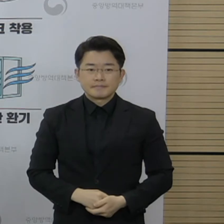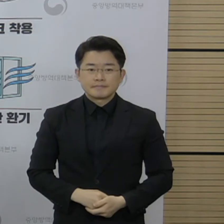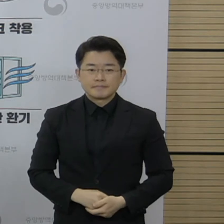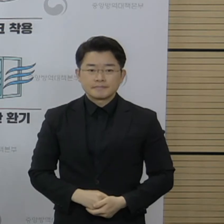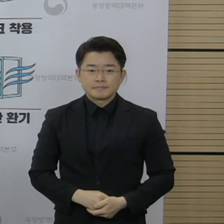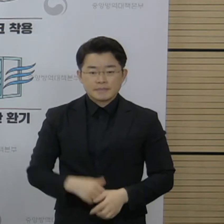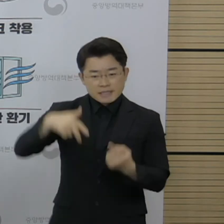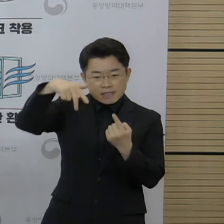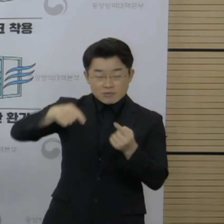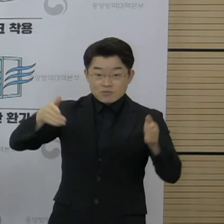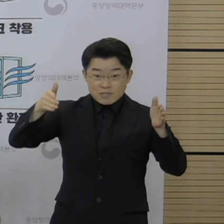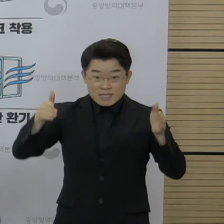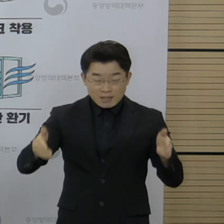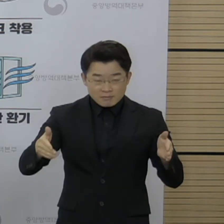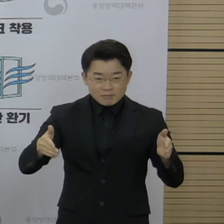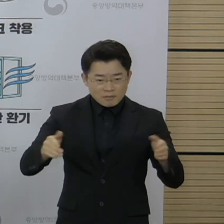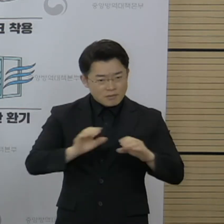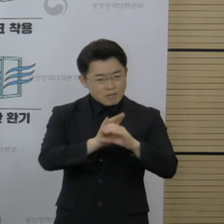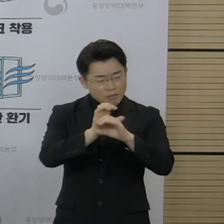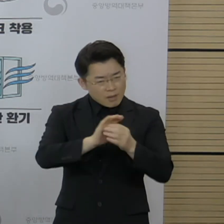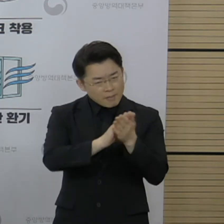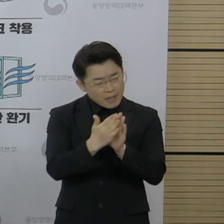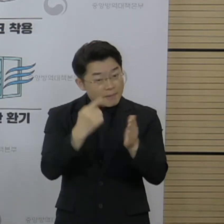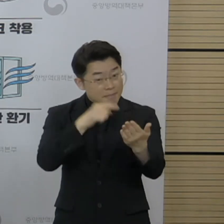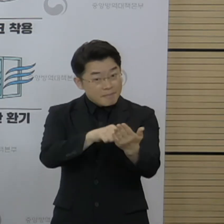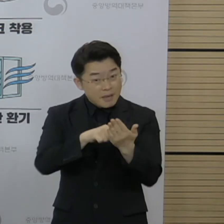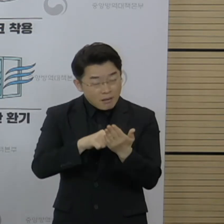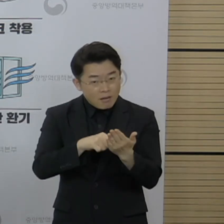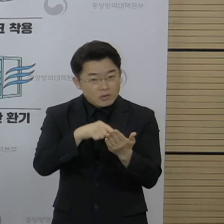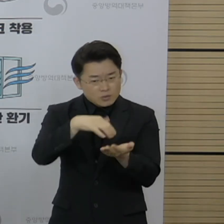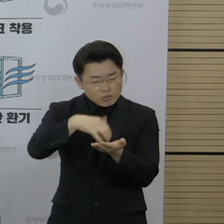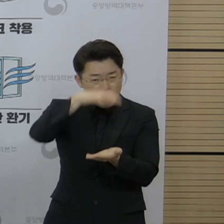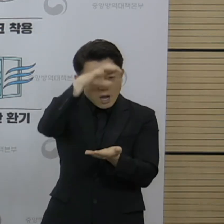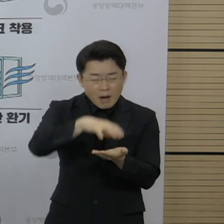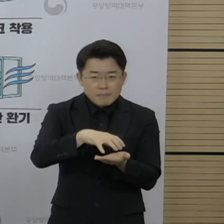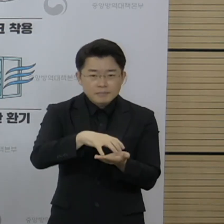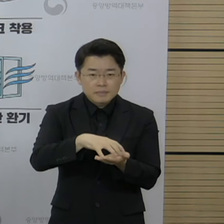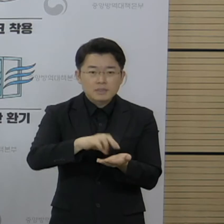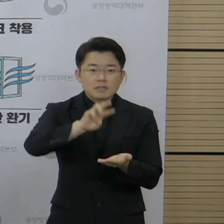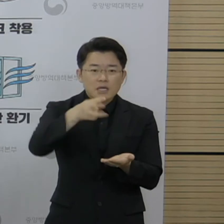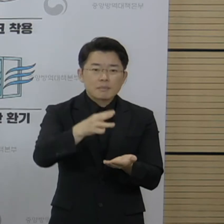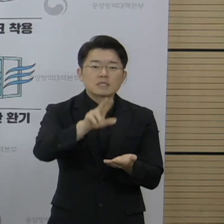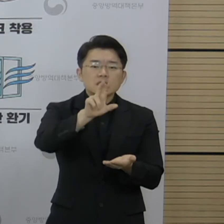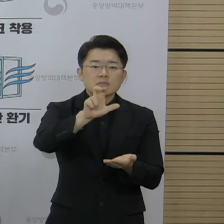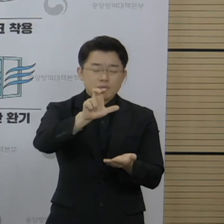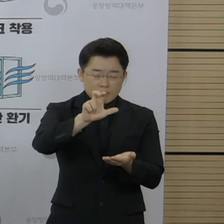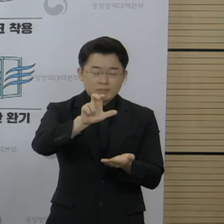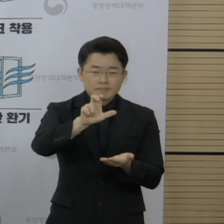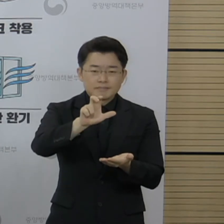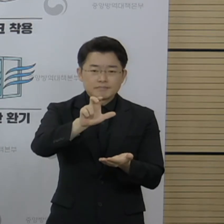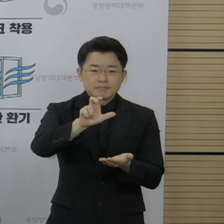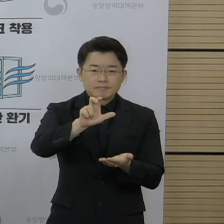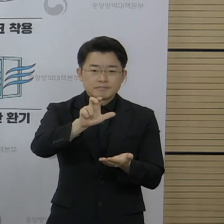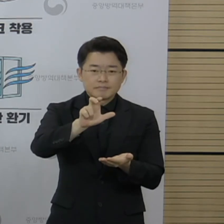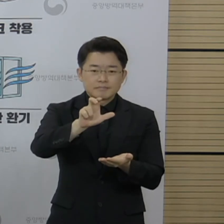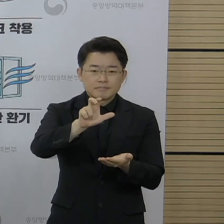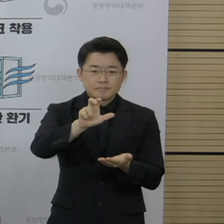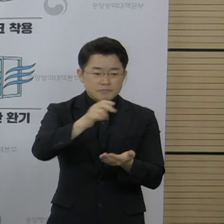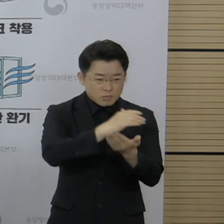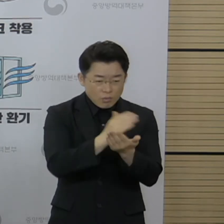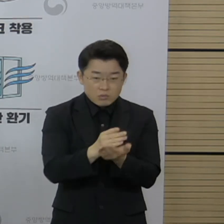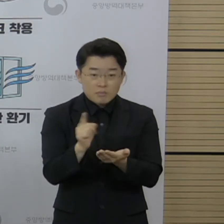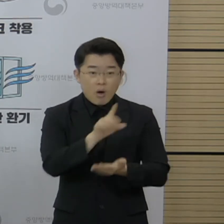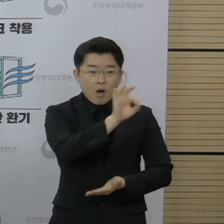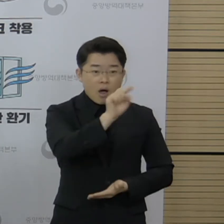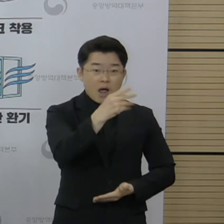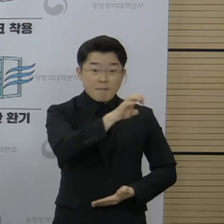지난 1주간 추가로 확인된 주요 변이 바이러스 확진자는 325명으로 유형별로는